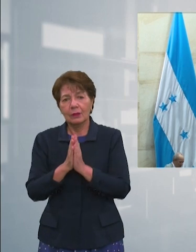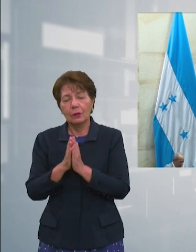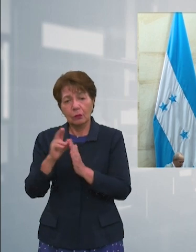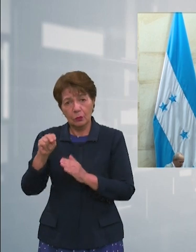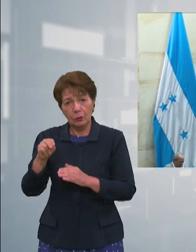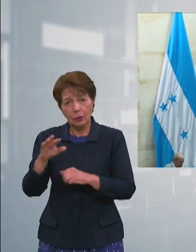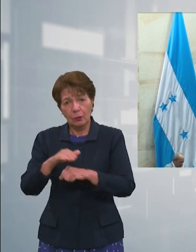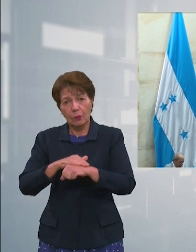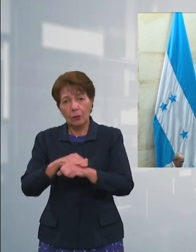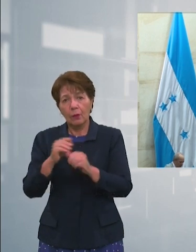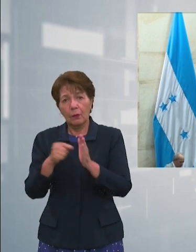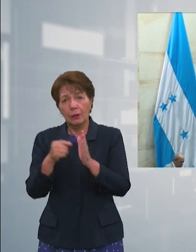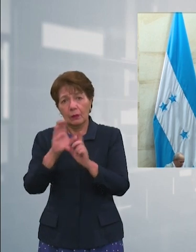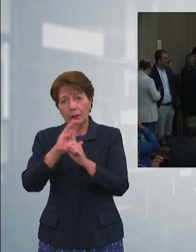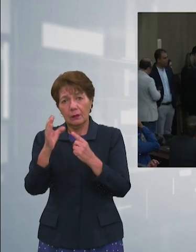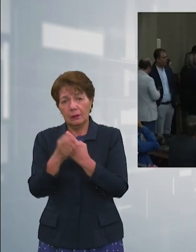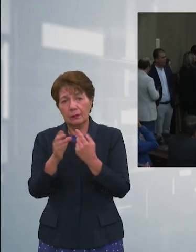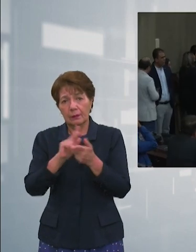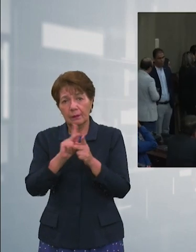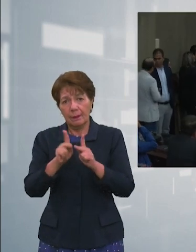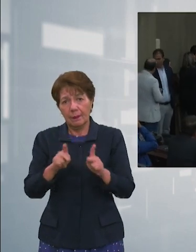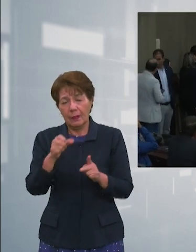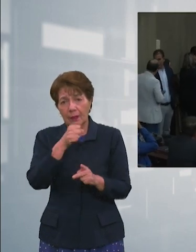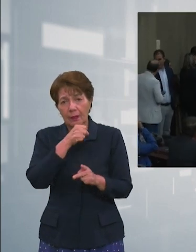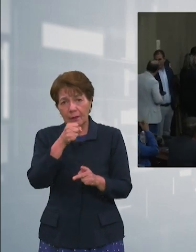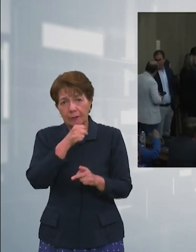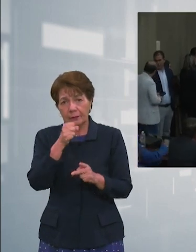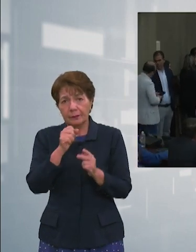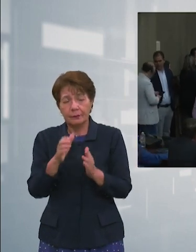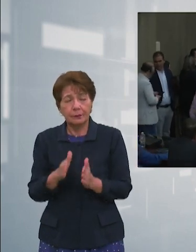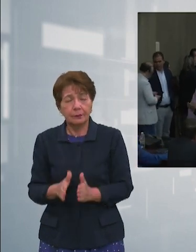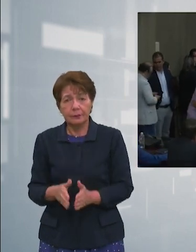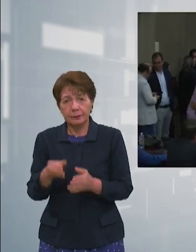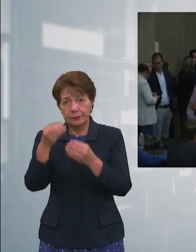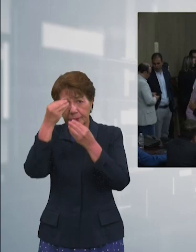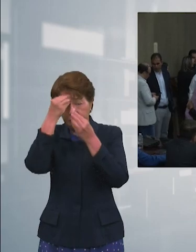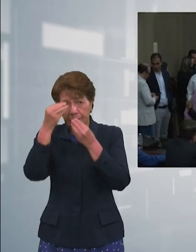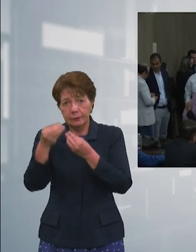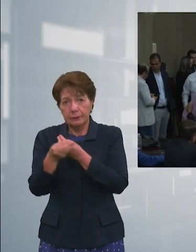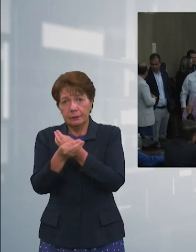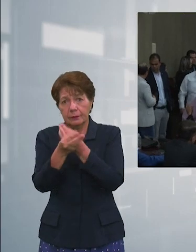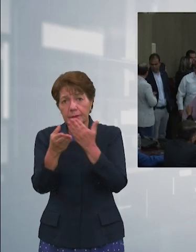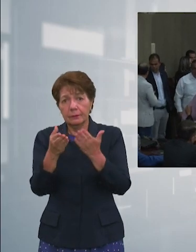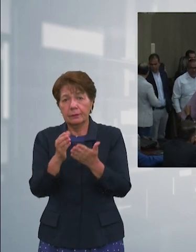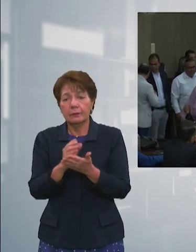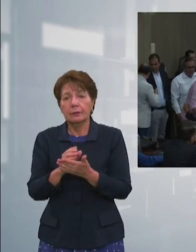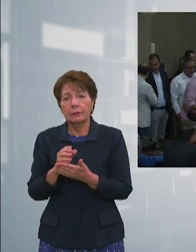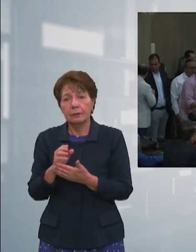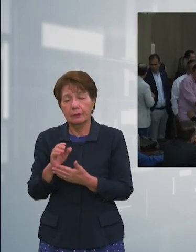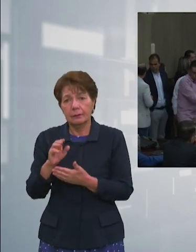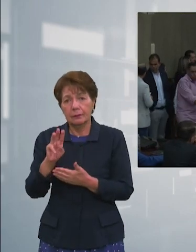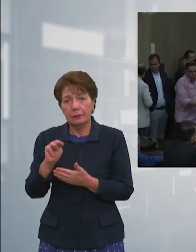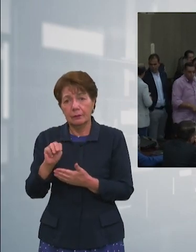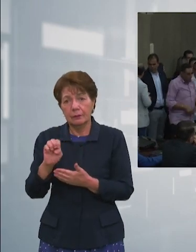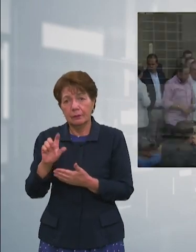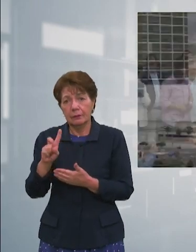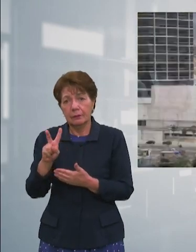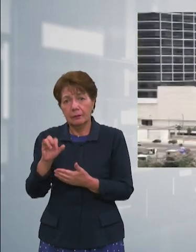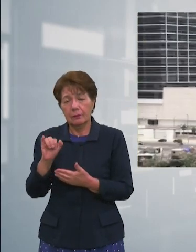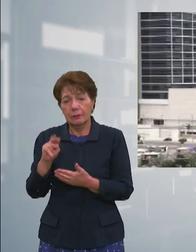notifides le invitamos a fomentar una cultura de paz con las imágenes de Erlan Cruz les informó Melvin Rapalo Tras